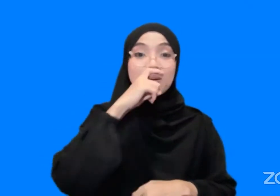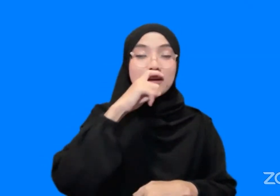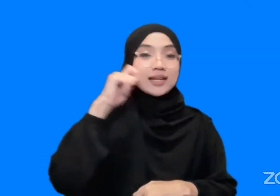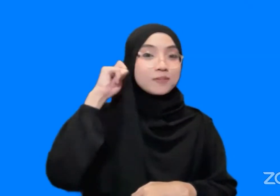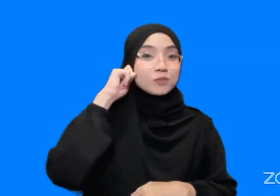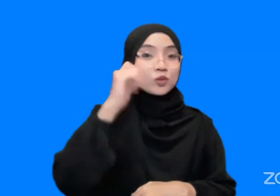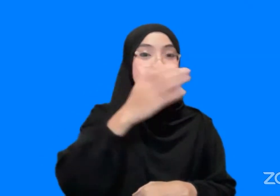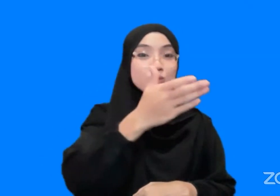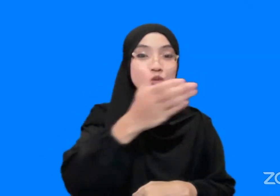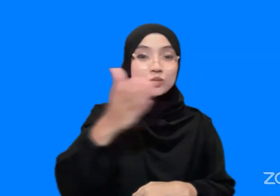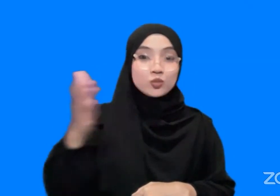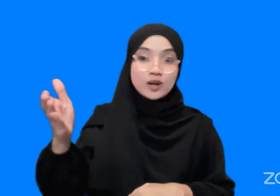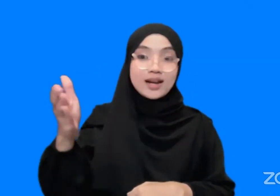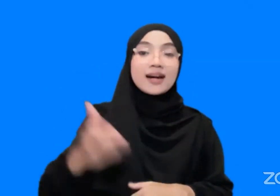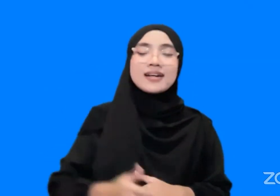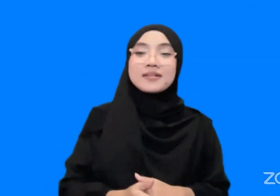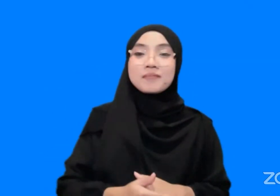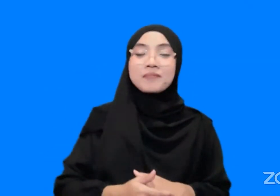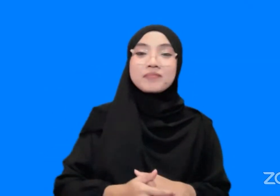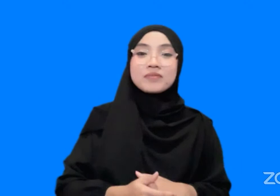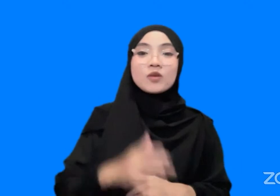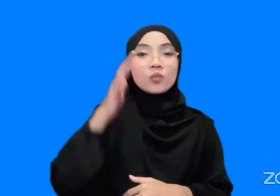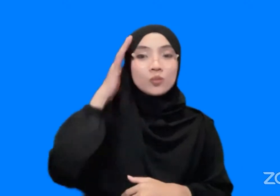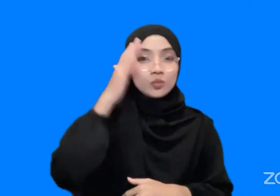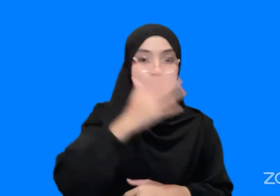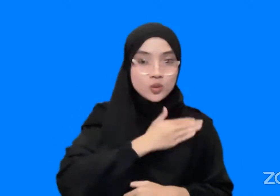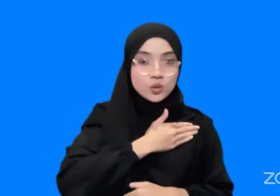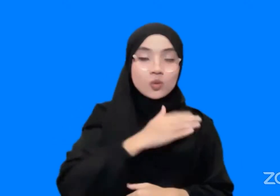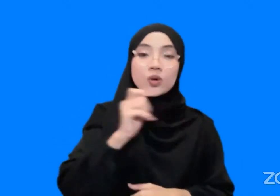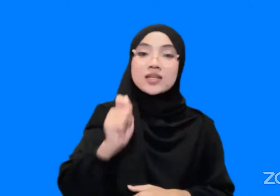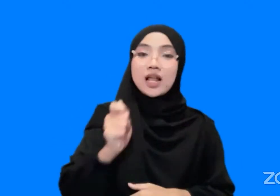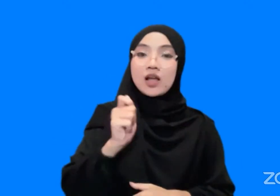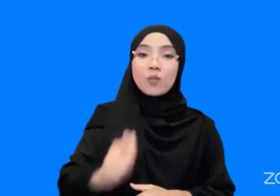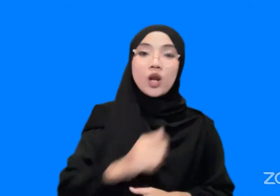sekalian akhir kata Assalamualaikum Warahmatullahi